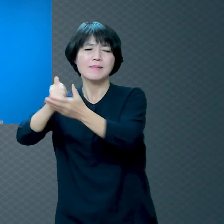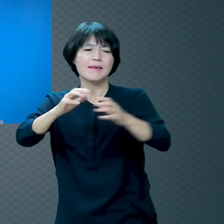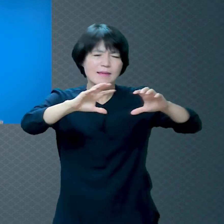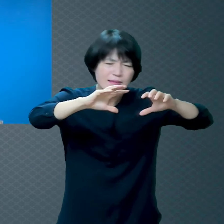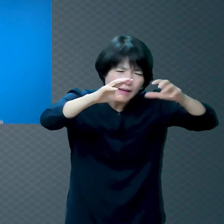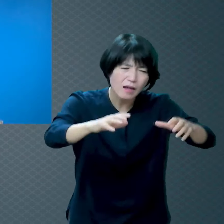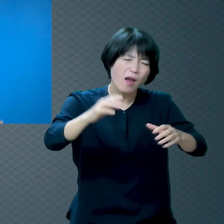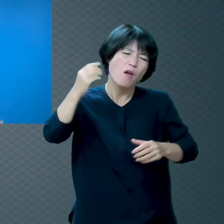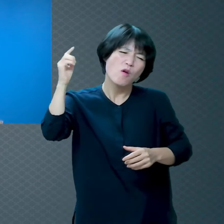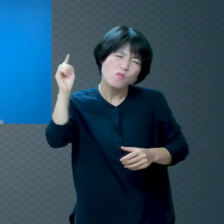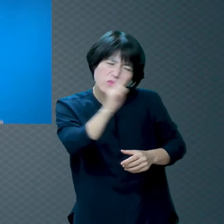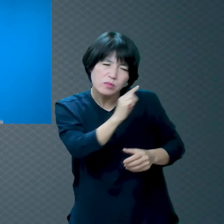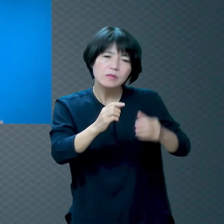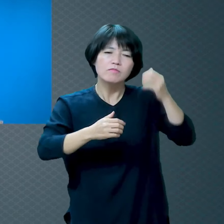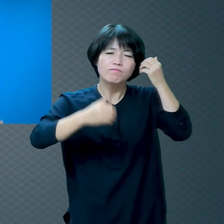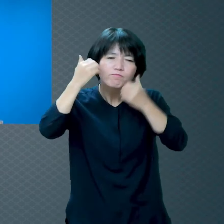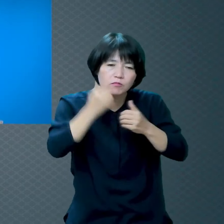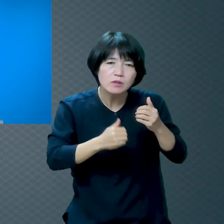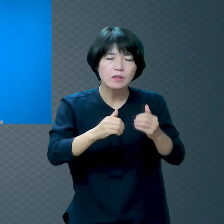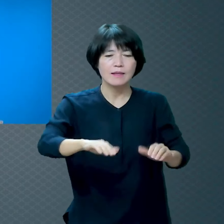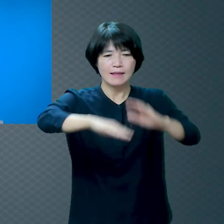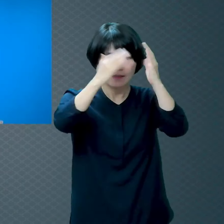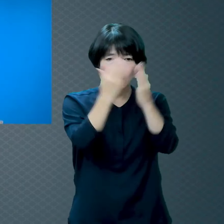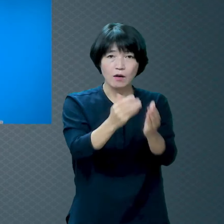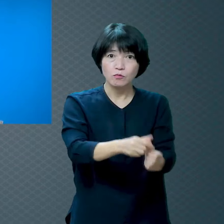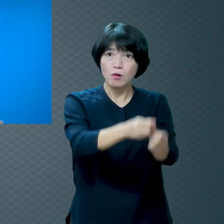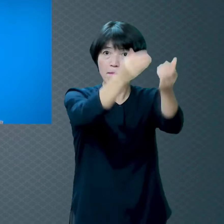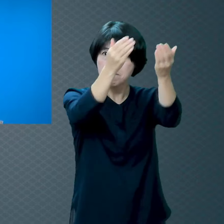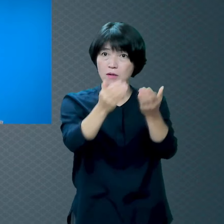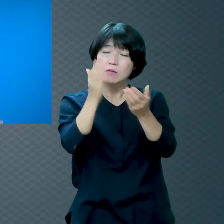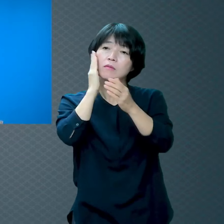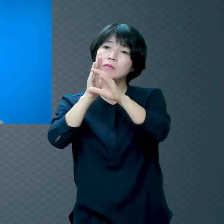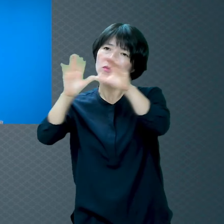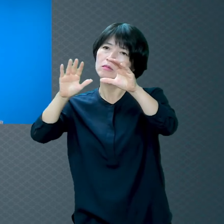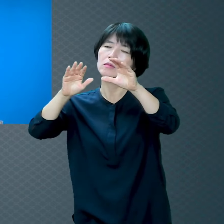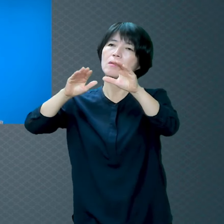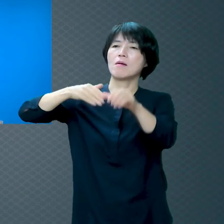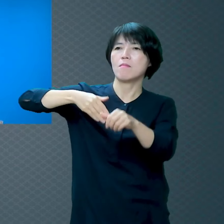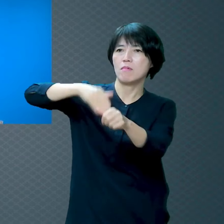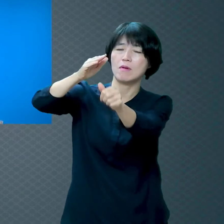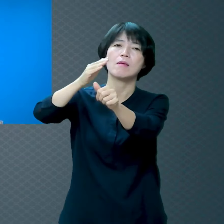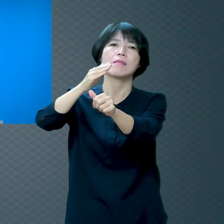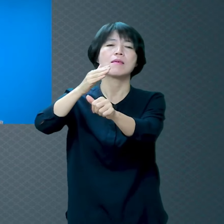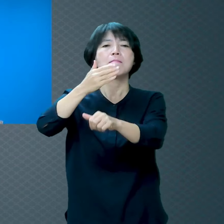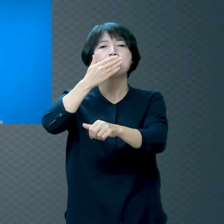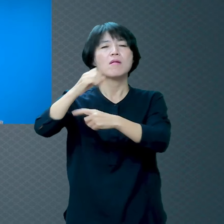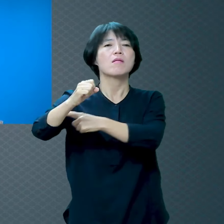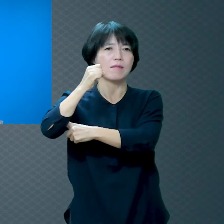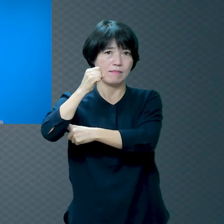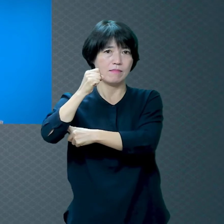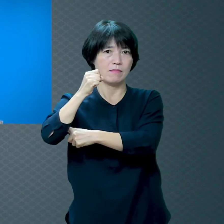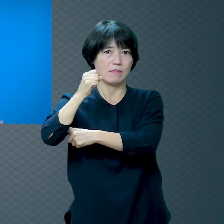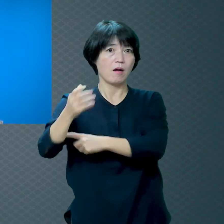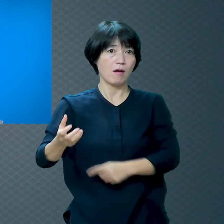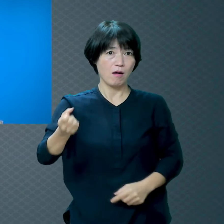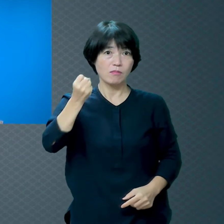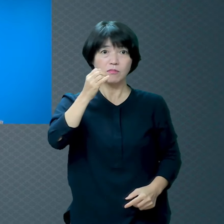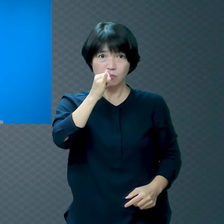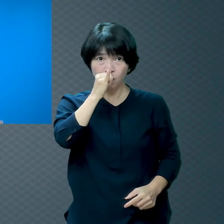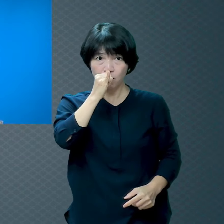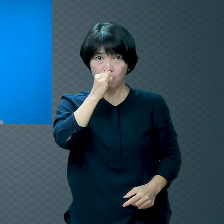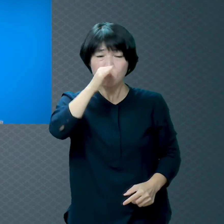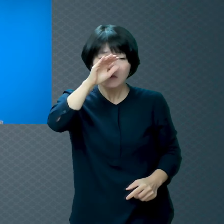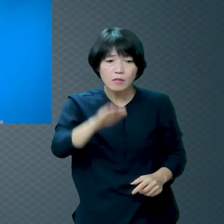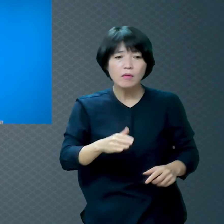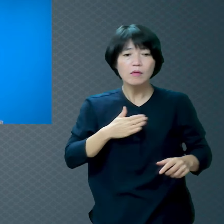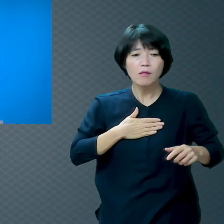고쳐서 천국 갈 수 있게 해 줄 수 있습니다 문제는 당사자가 그걸